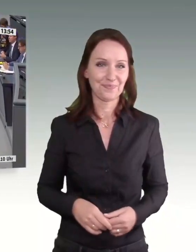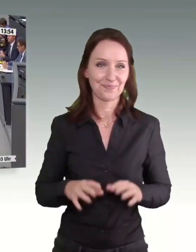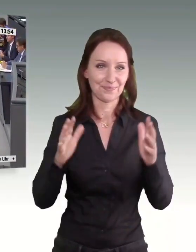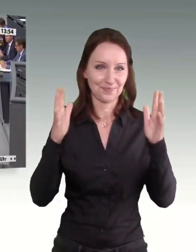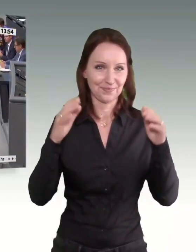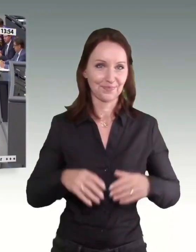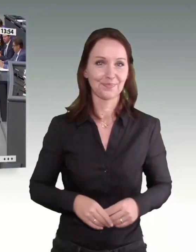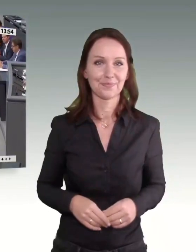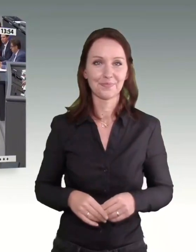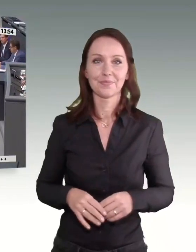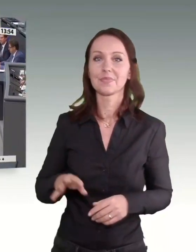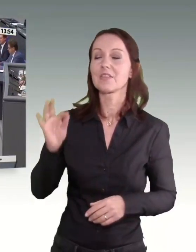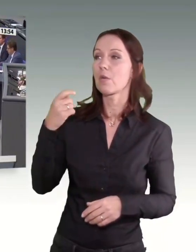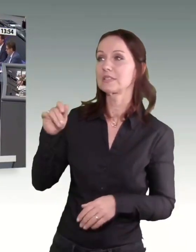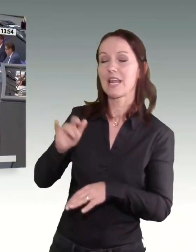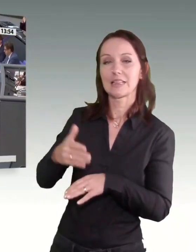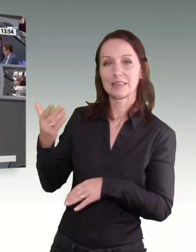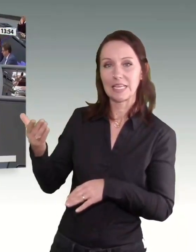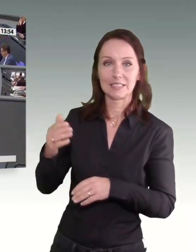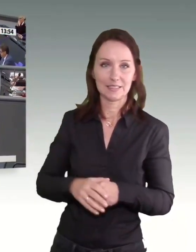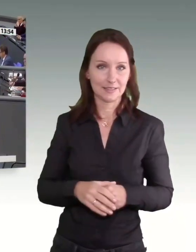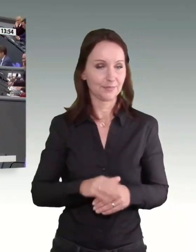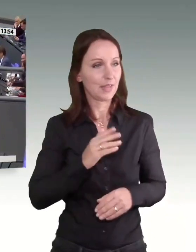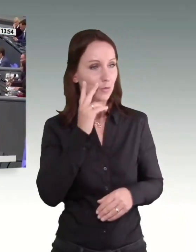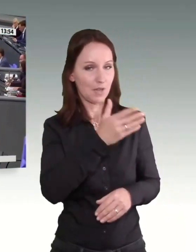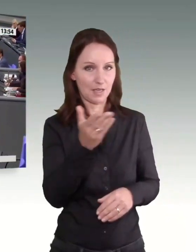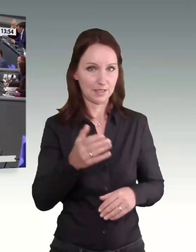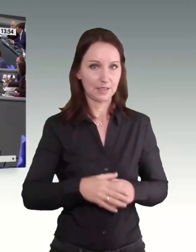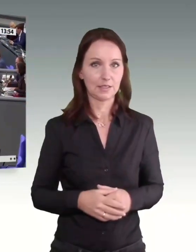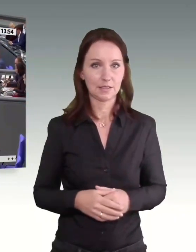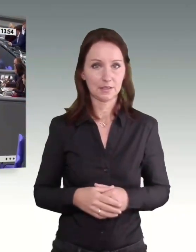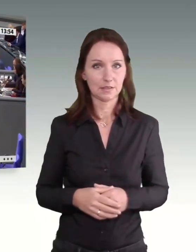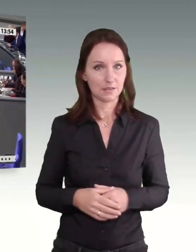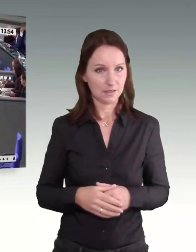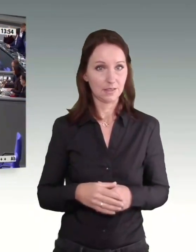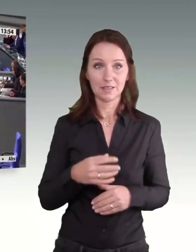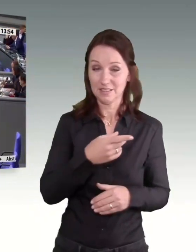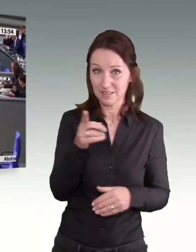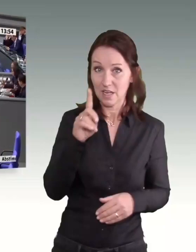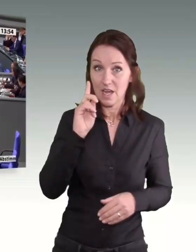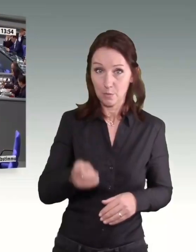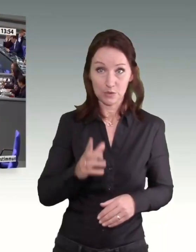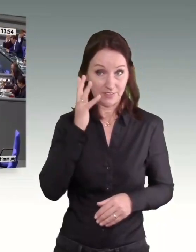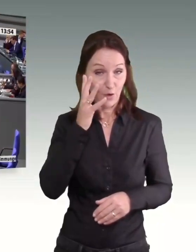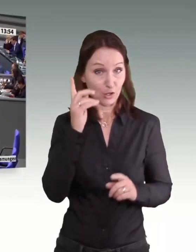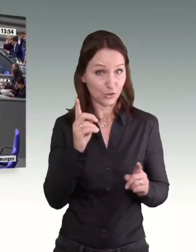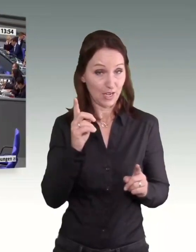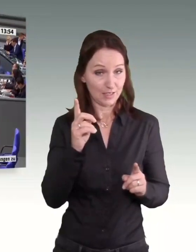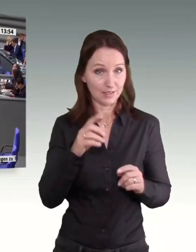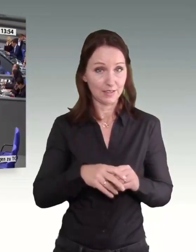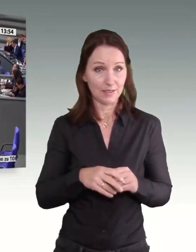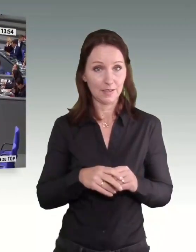Ja, Frau Präsidentin! Meine Damen und Herren! Das muss man sich mal vorstellen. Deutschland ist